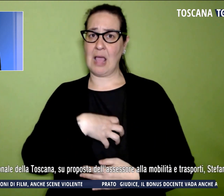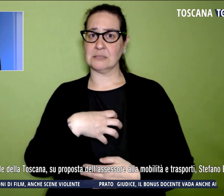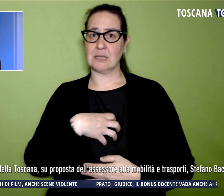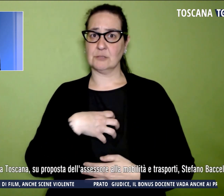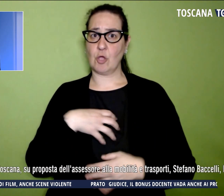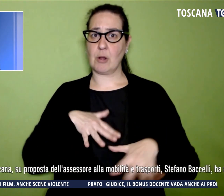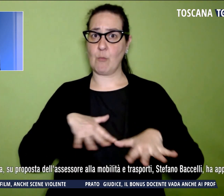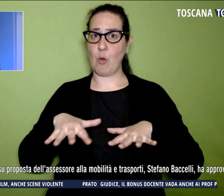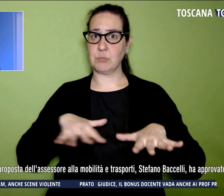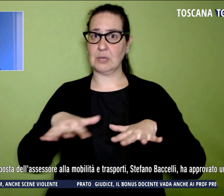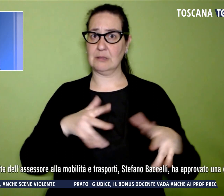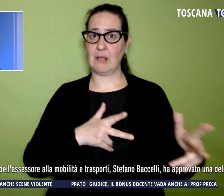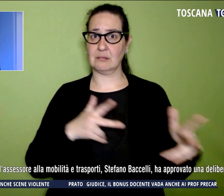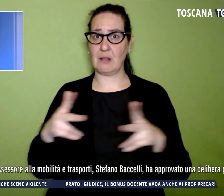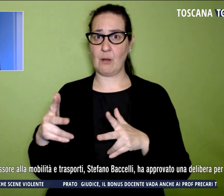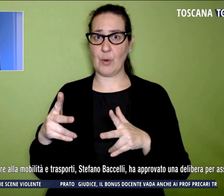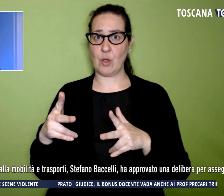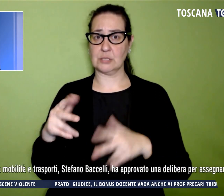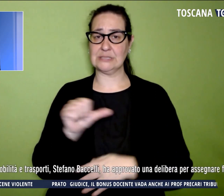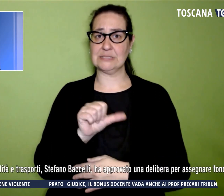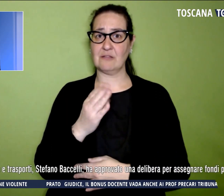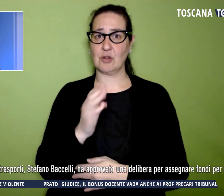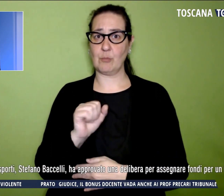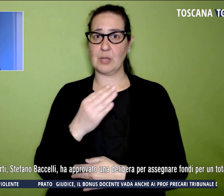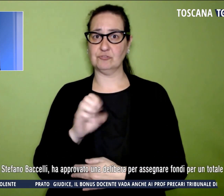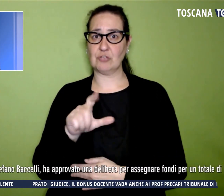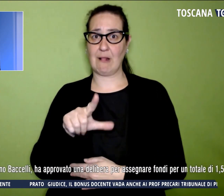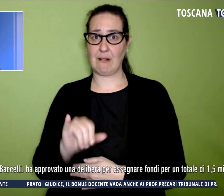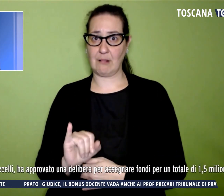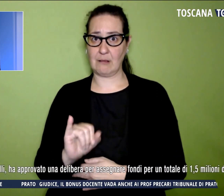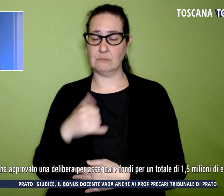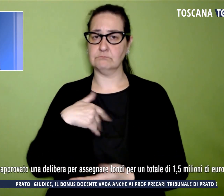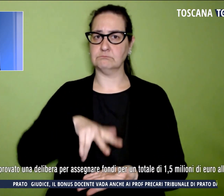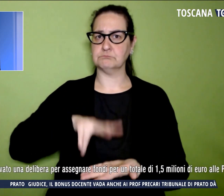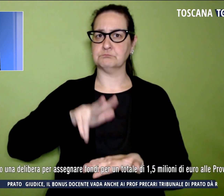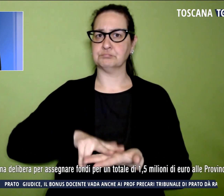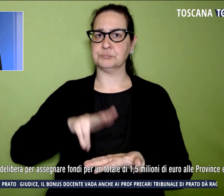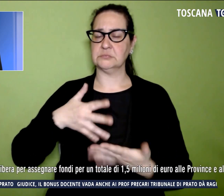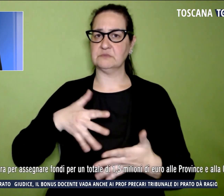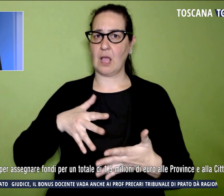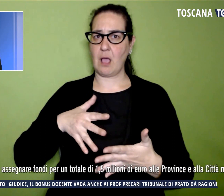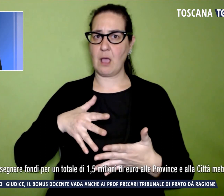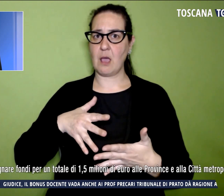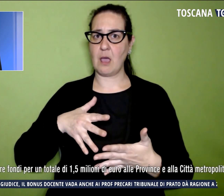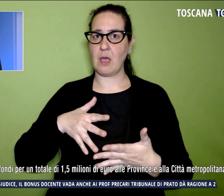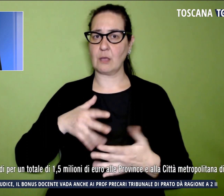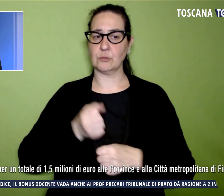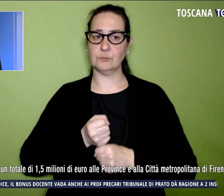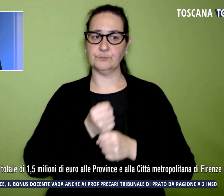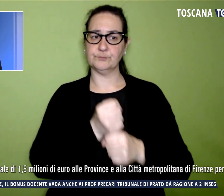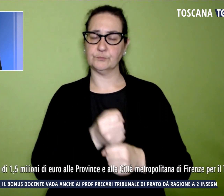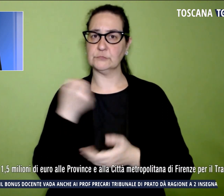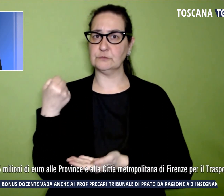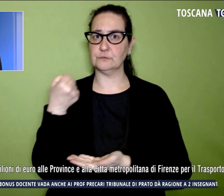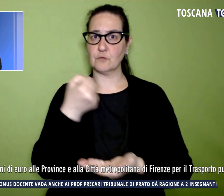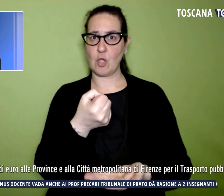trasporti Stefano Baccelli, ha approvato una delibera per assegnare fondi per un totale